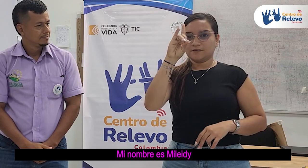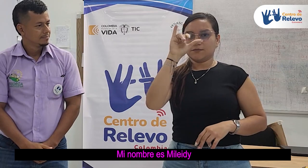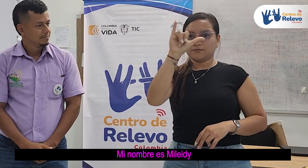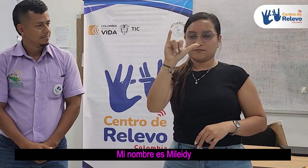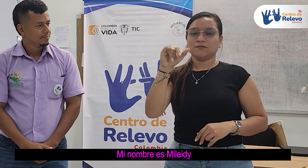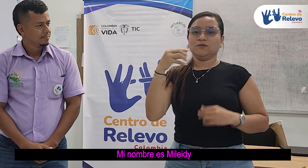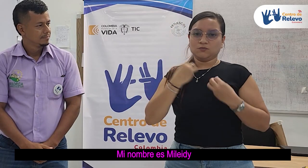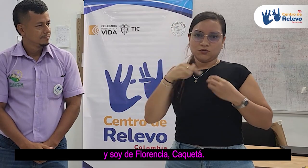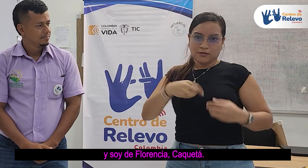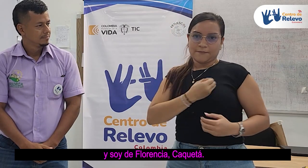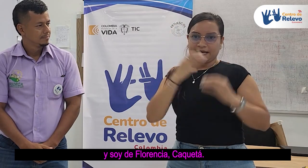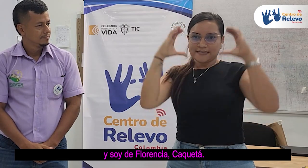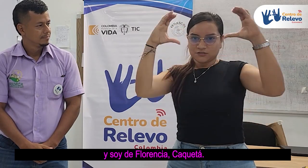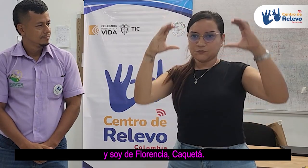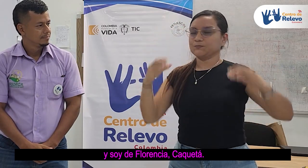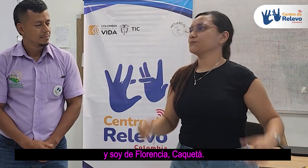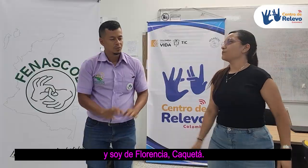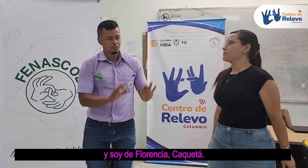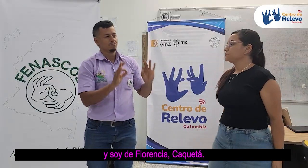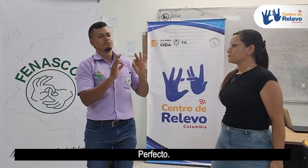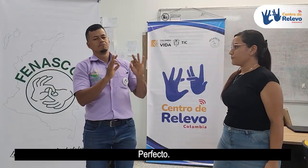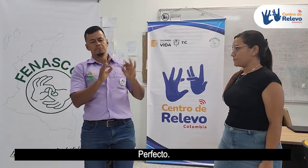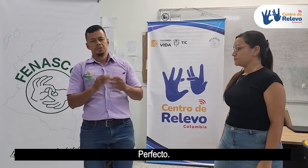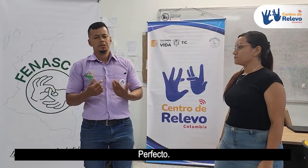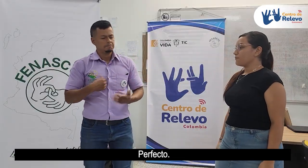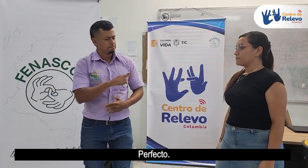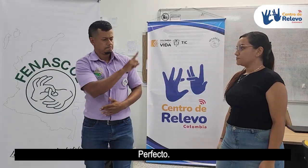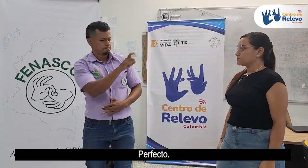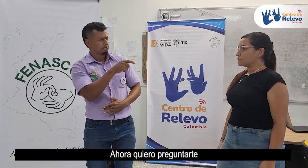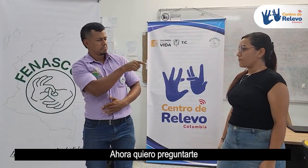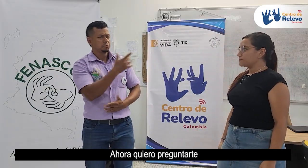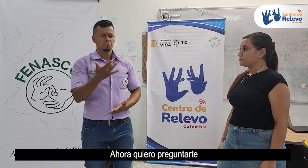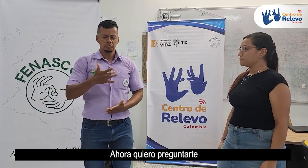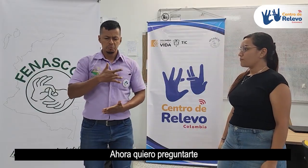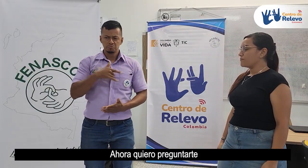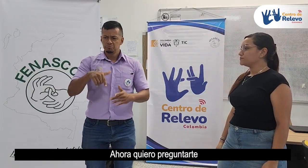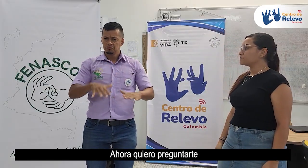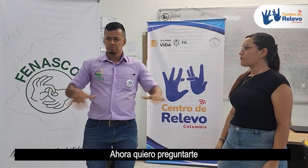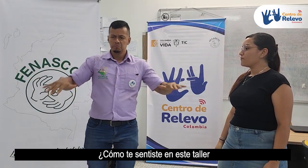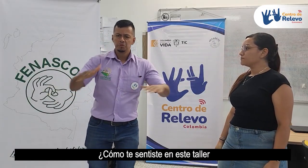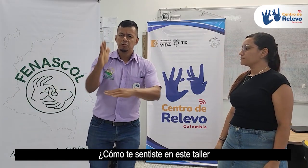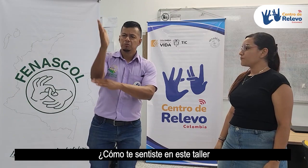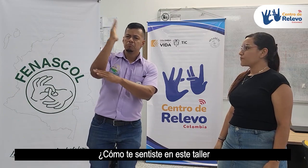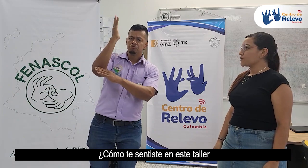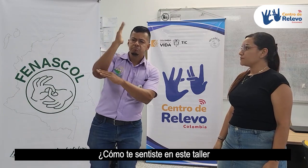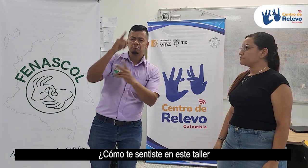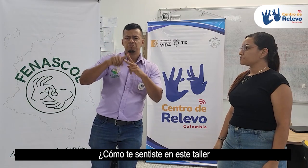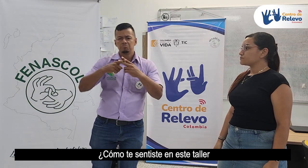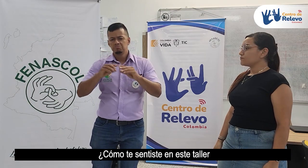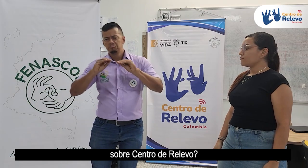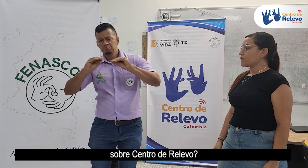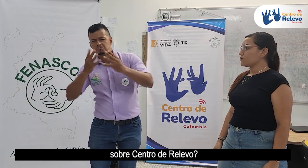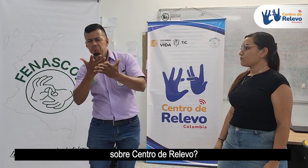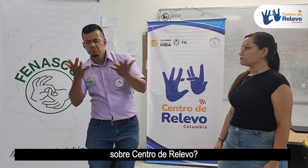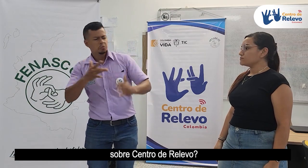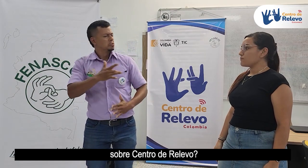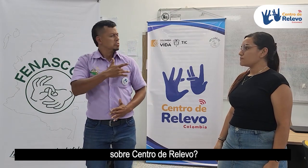Lady y soy de Florencia, Caquetá. Perfecto. Ahora quiero preguntarte, ¿cómo te sentiste en este taller sobre centro de relevo?